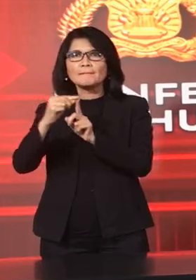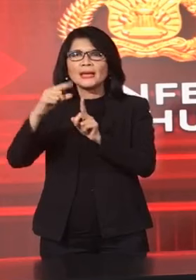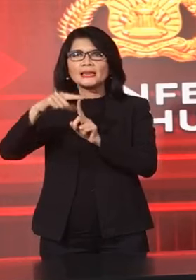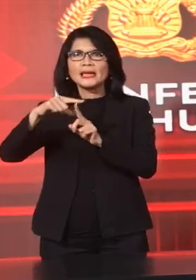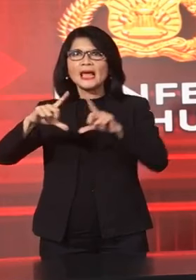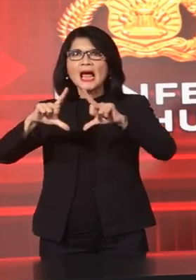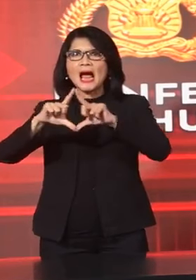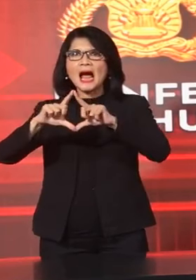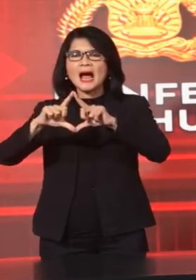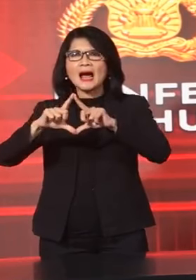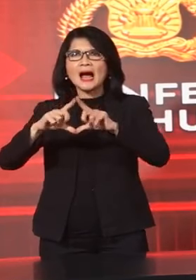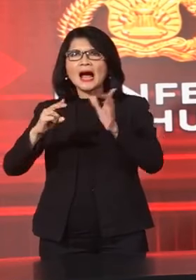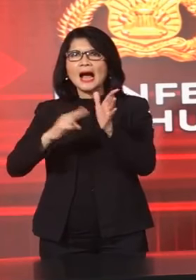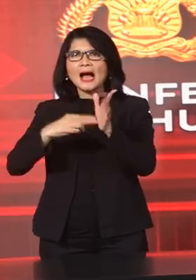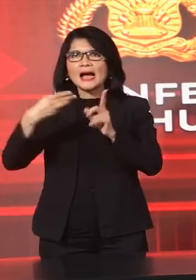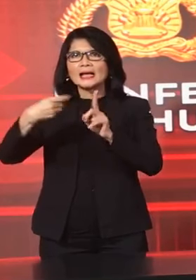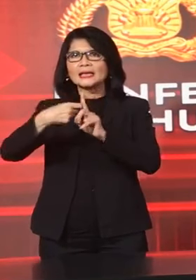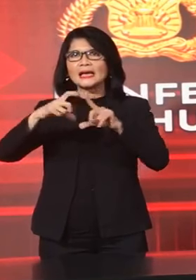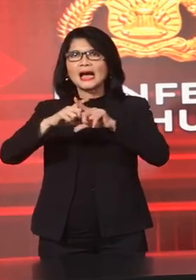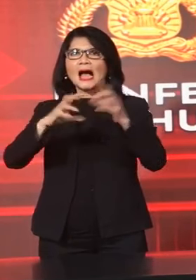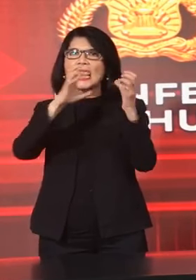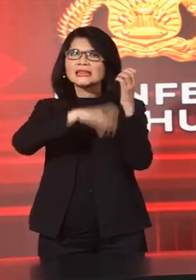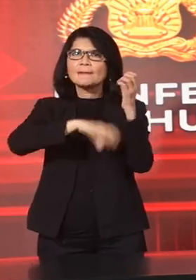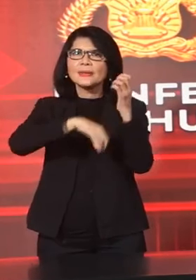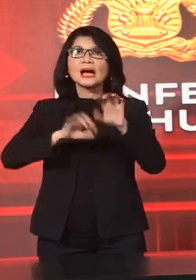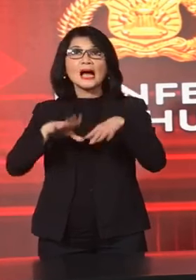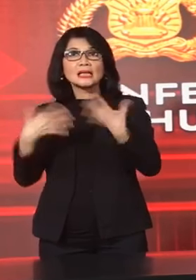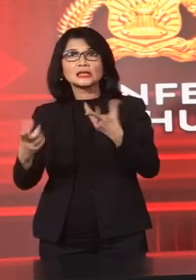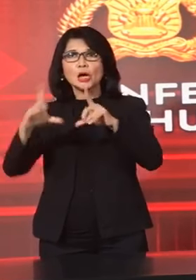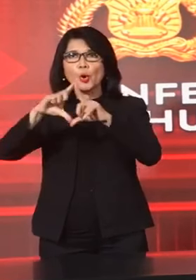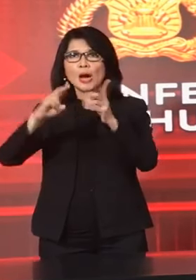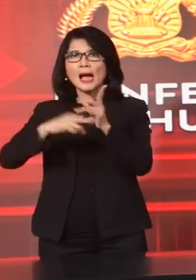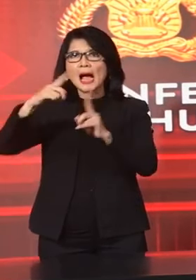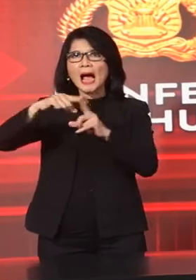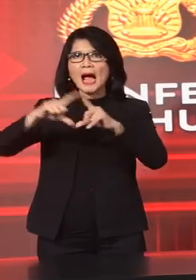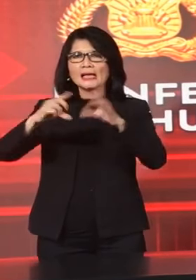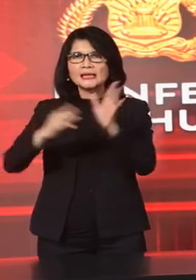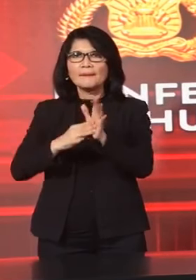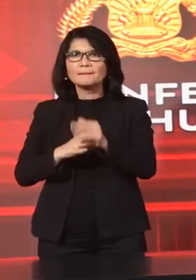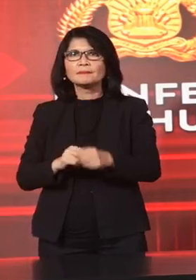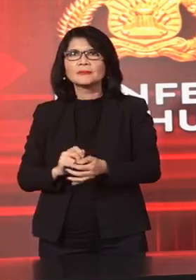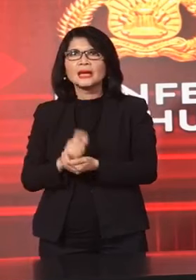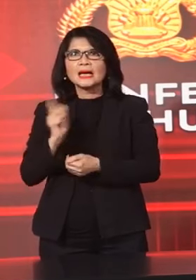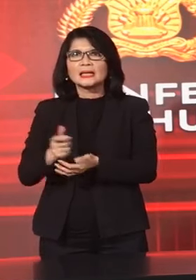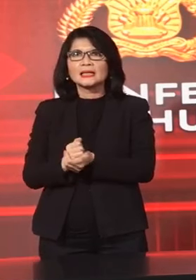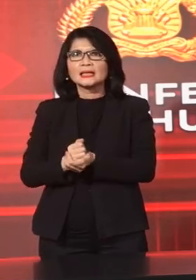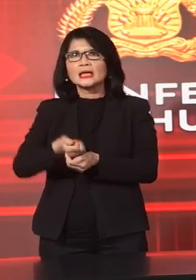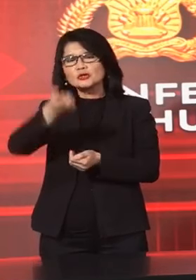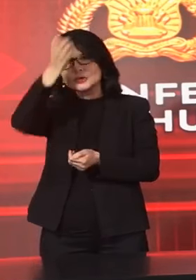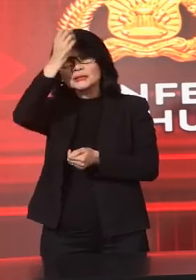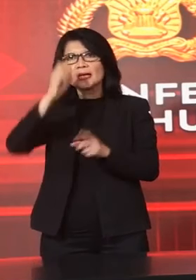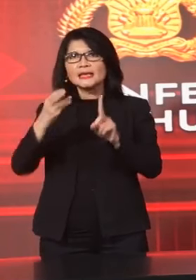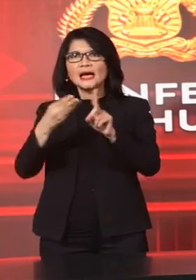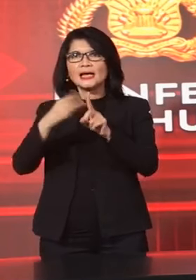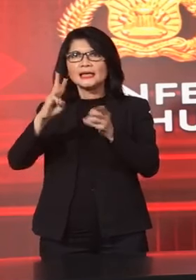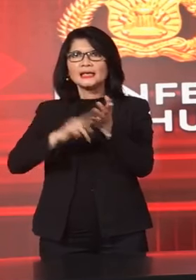Aneka Tambang Atau Antam Kesultanan Bintan